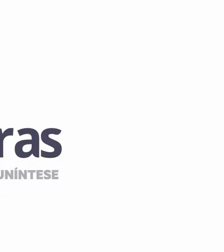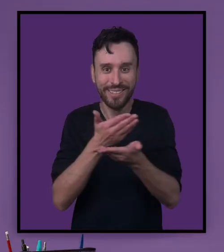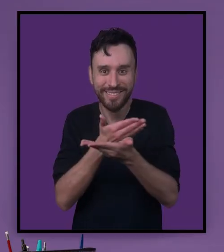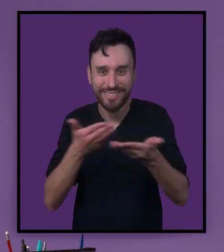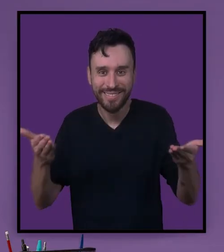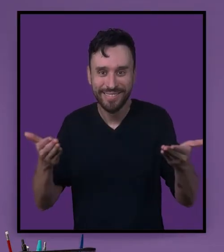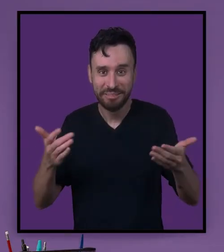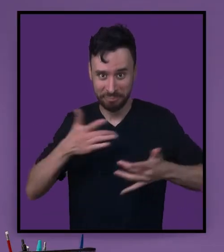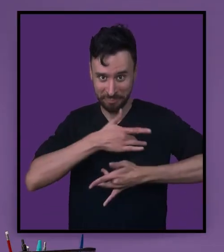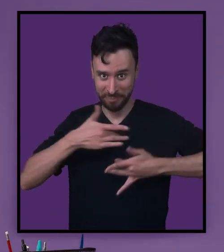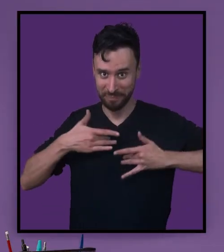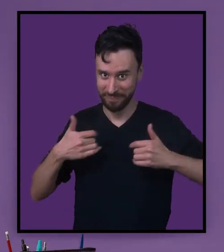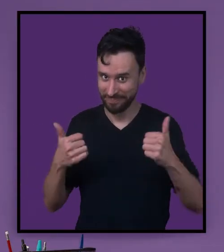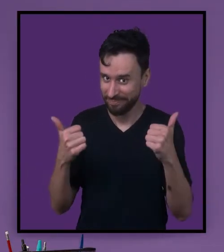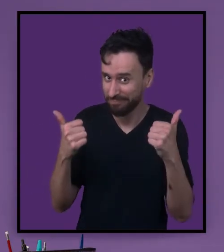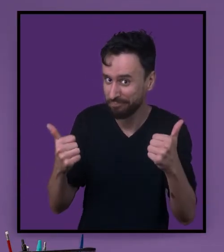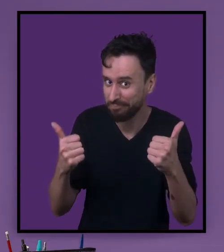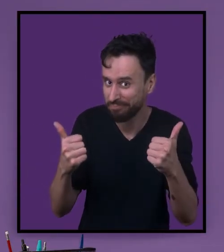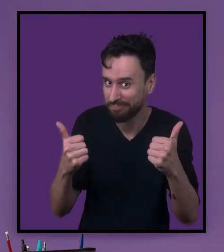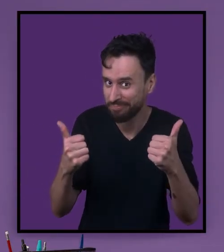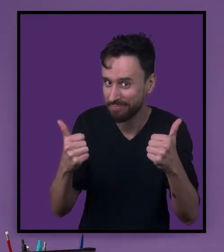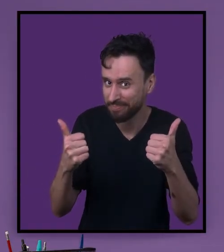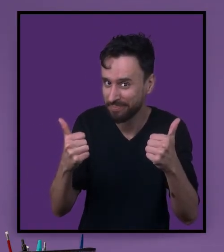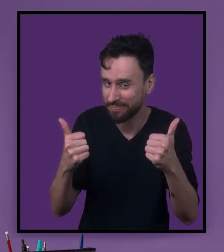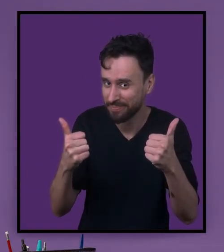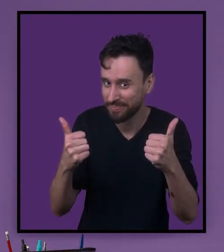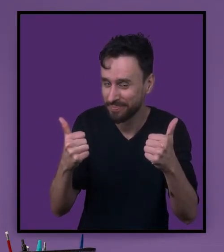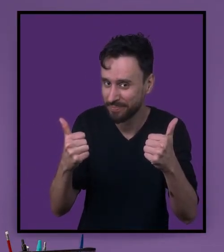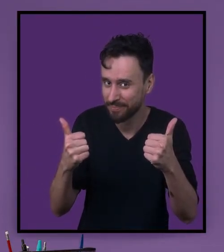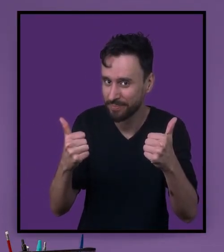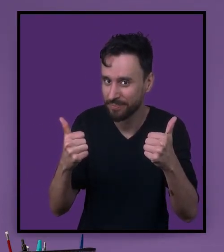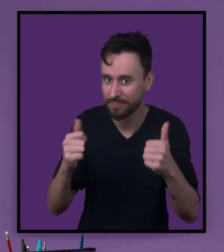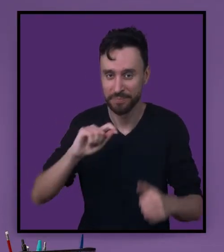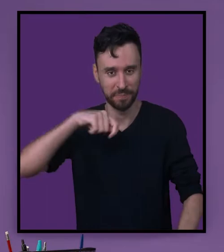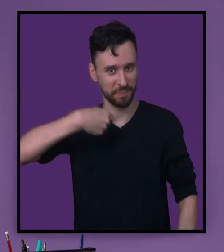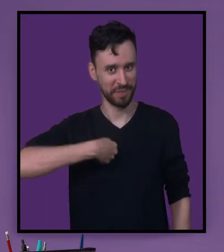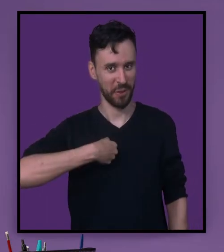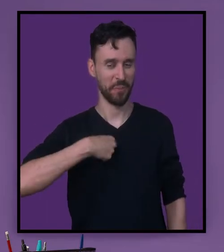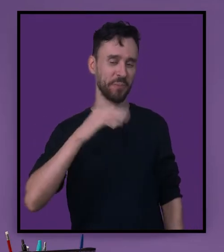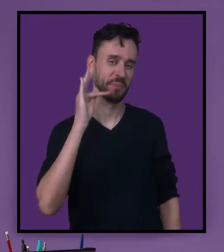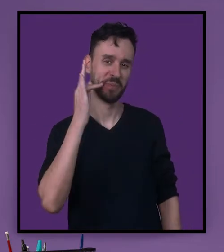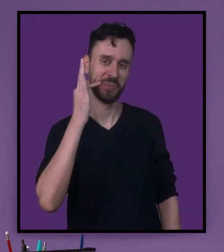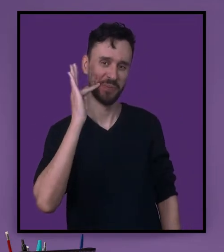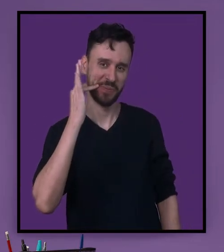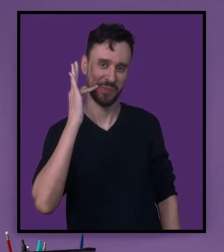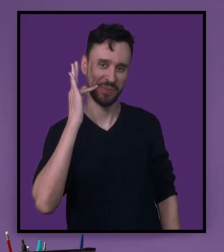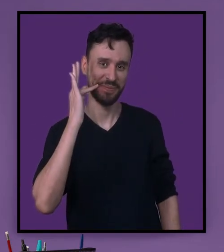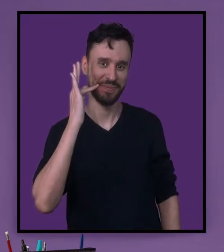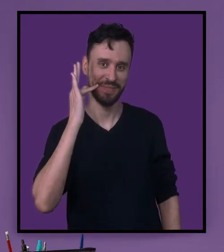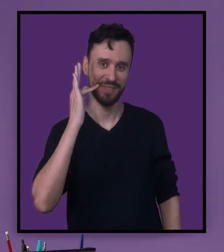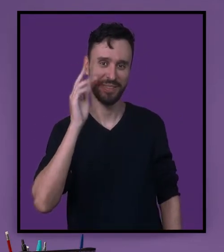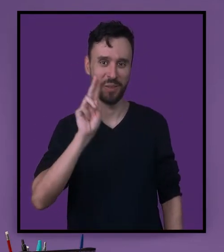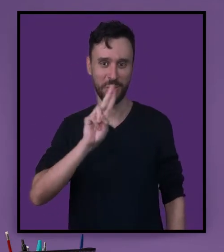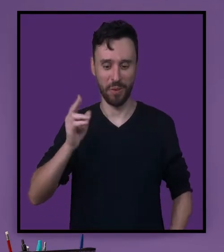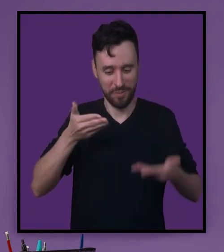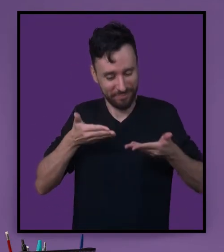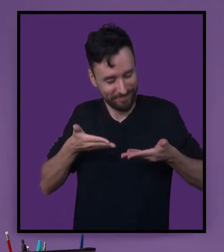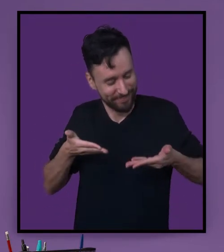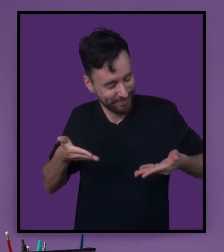Olá pessoal, tudo bem com vocês? Este é o meu sinal visual e meu nome é